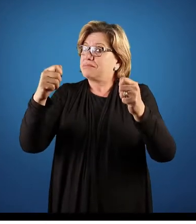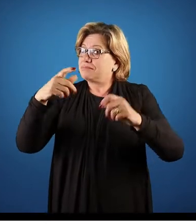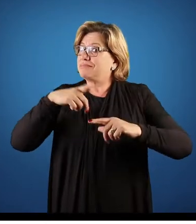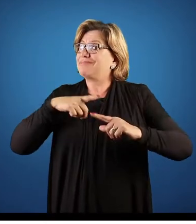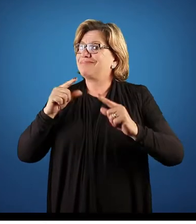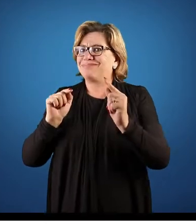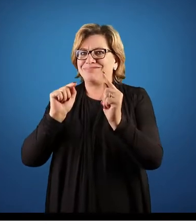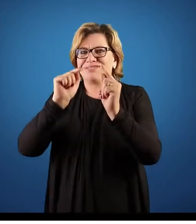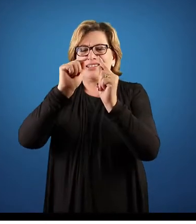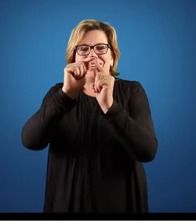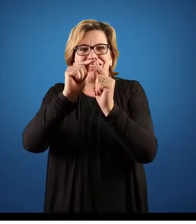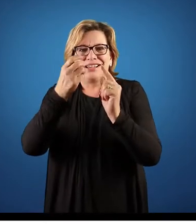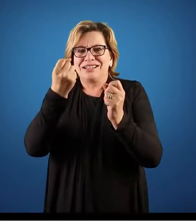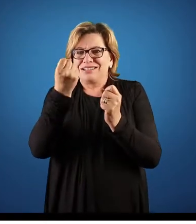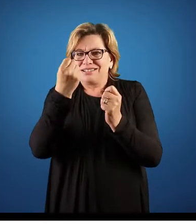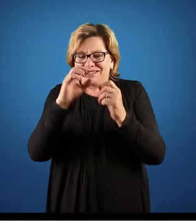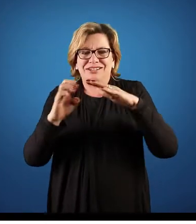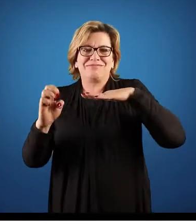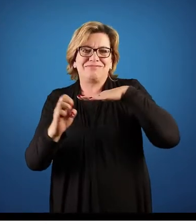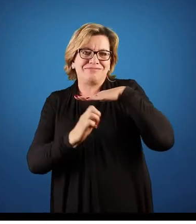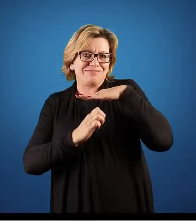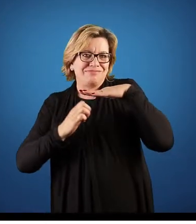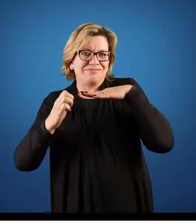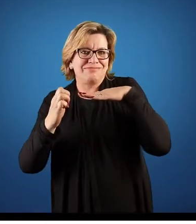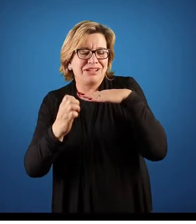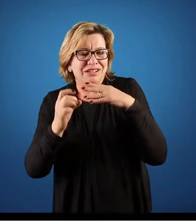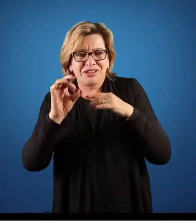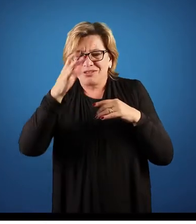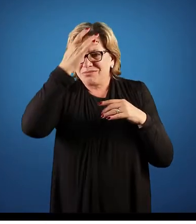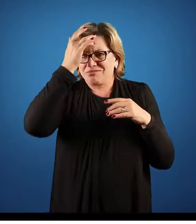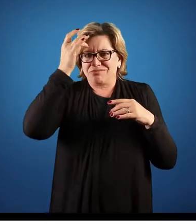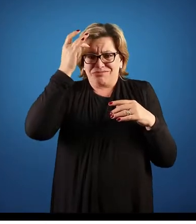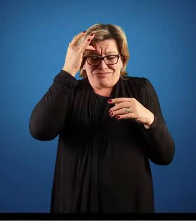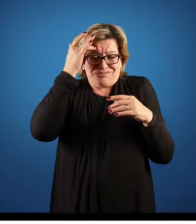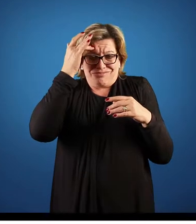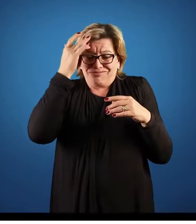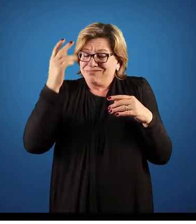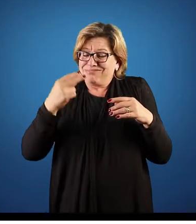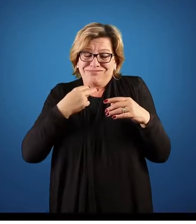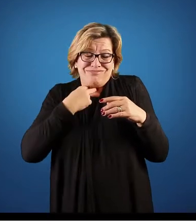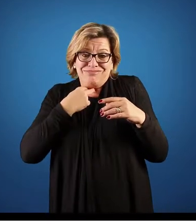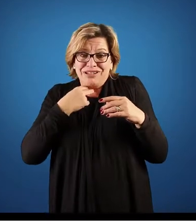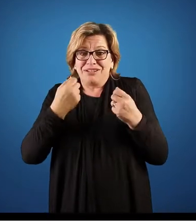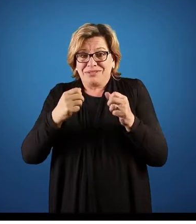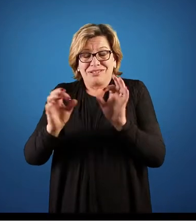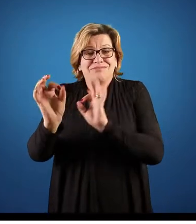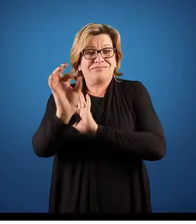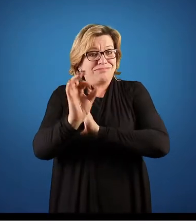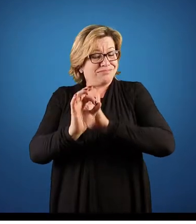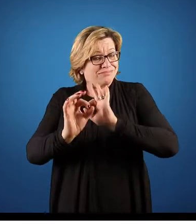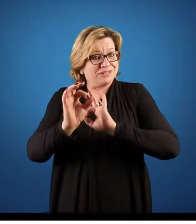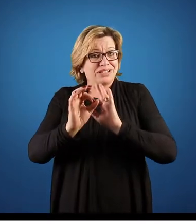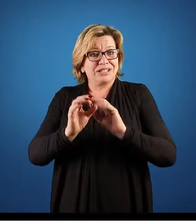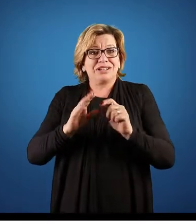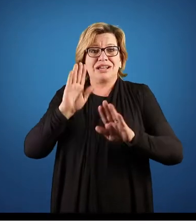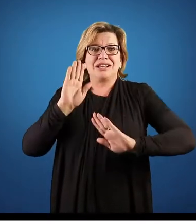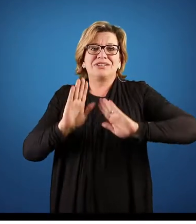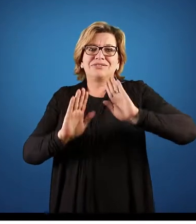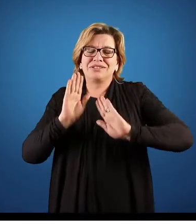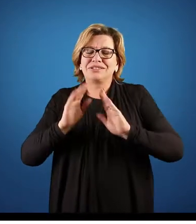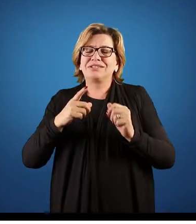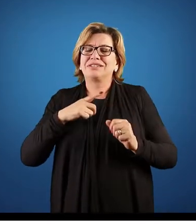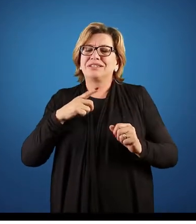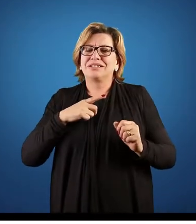organização só por se organizar com pessoas. Nós falamos, nós temos aquela questão que nós fazemos algumas